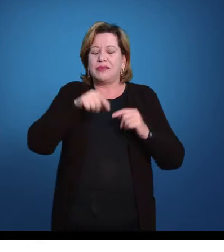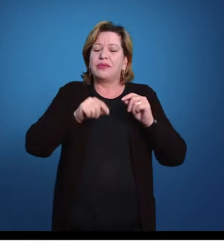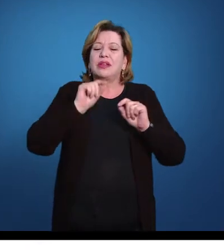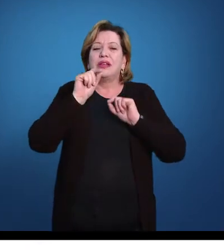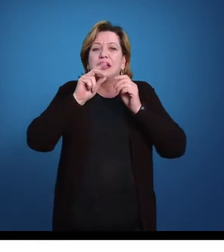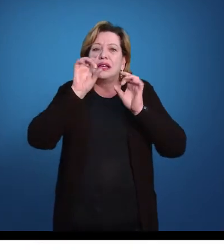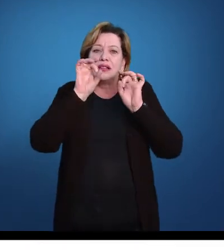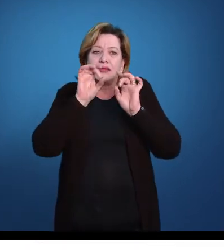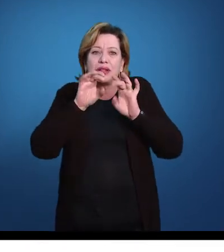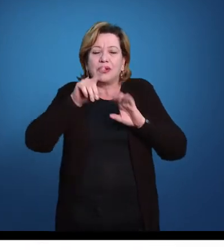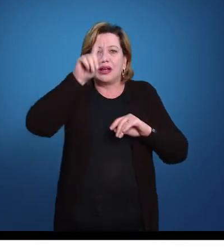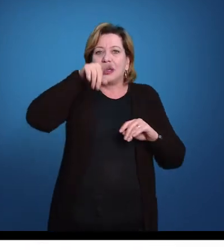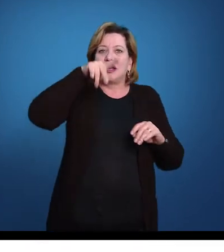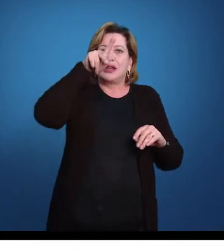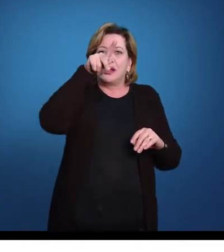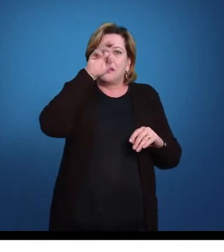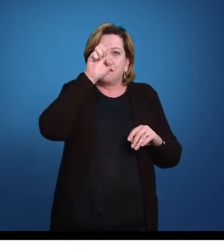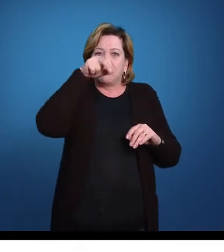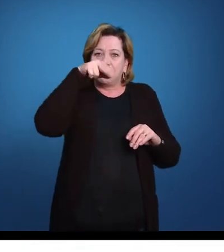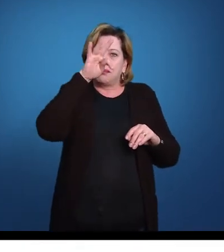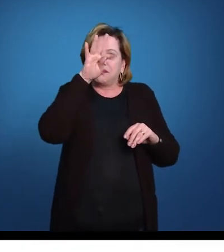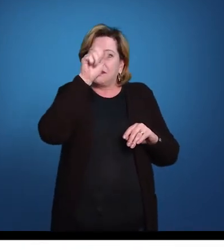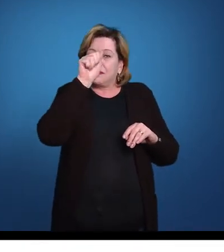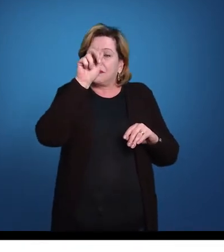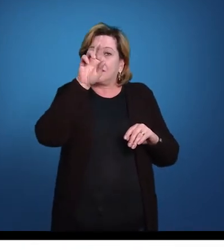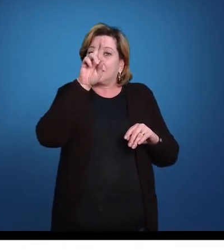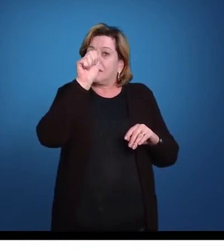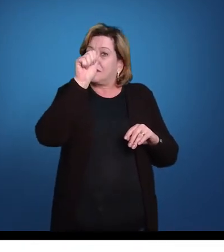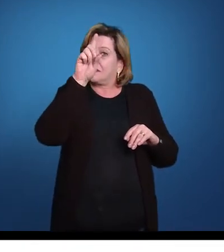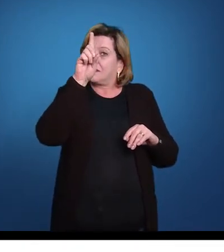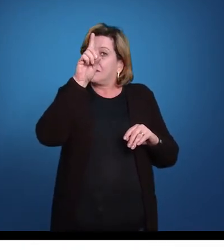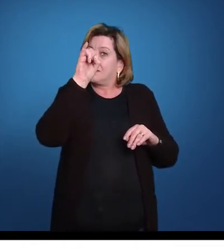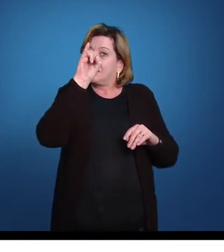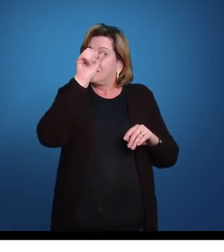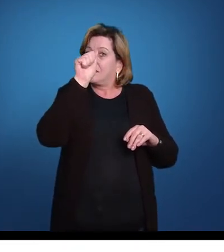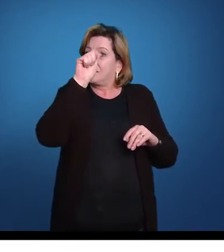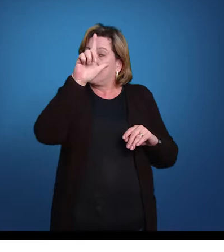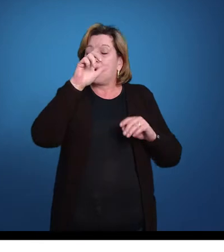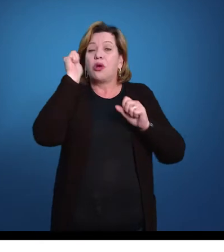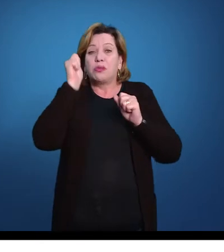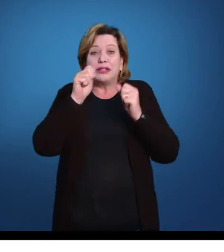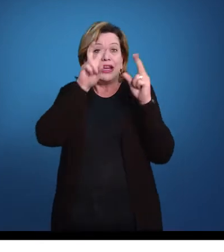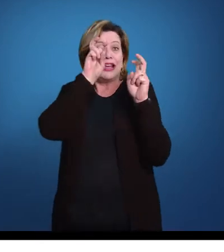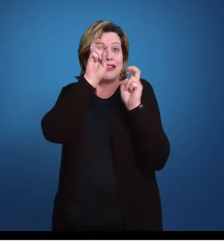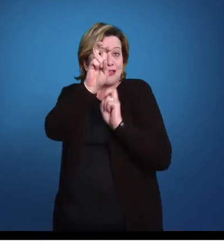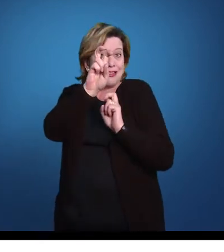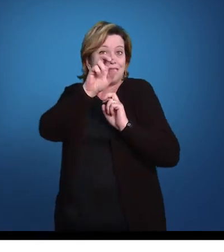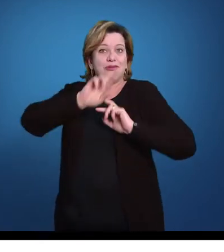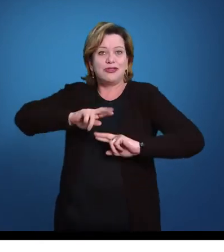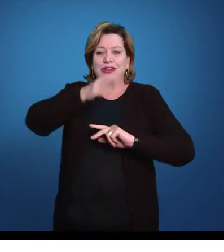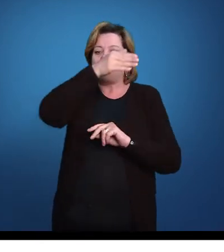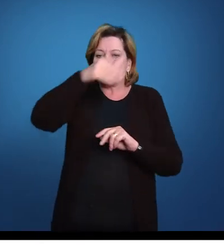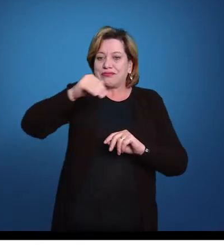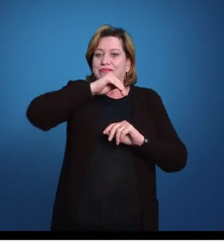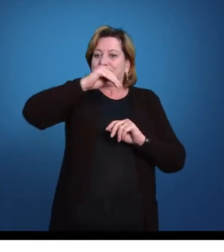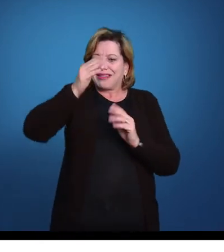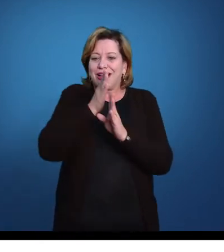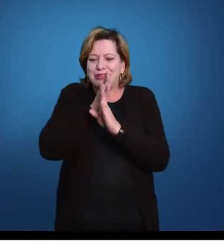cinco lados, cinco formas de você cortar esse organismo e ter metades iguais. Então, lembra muito,